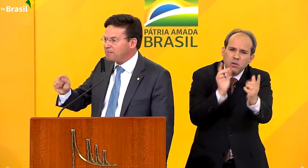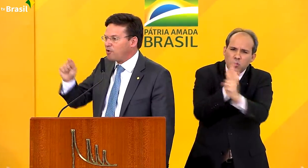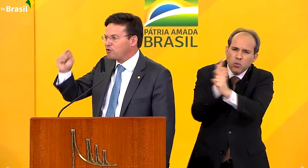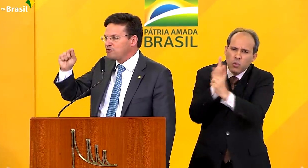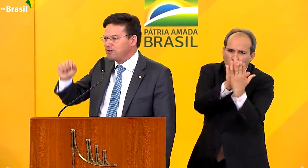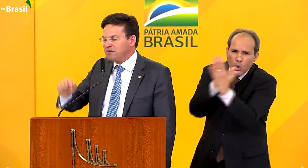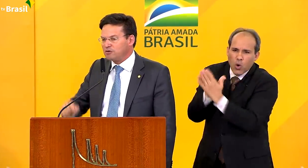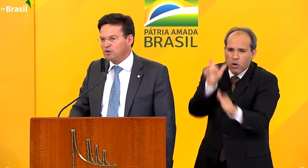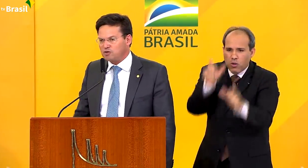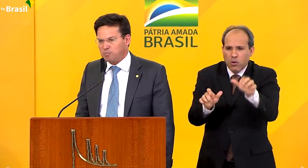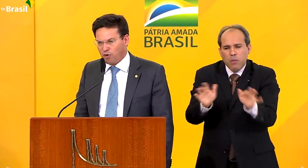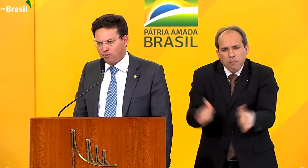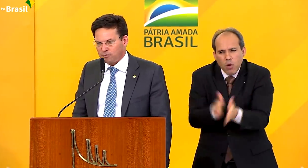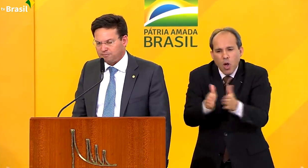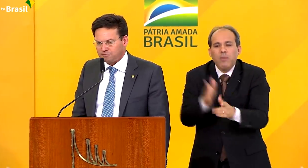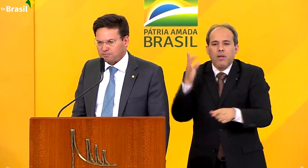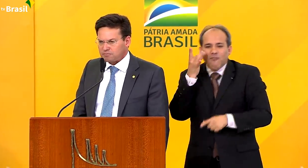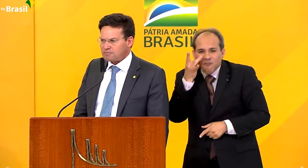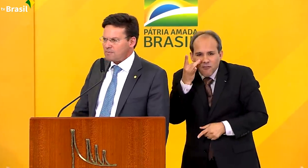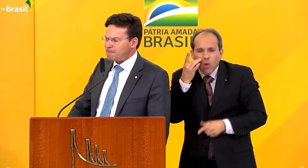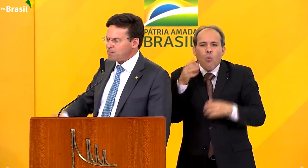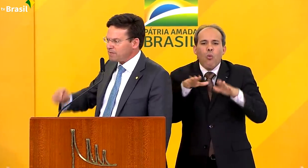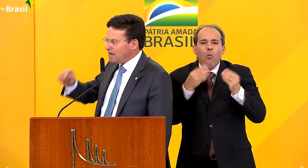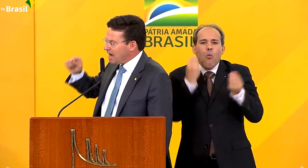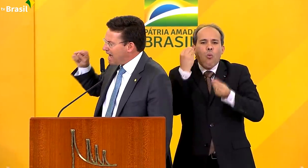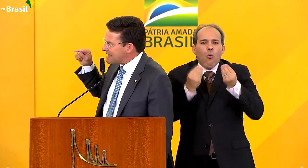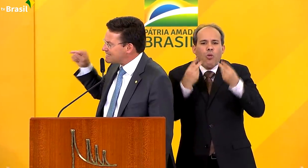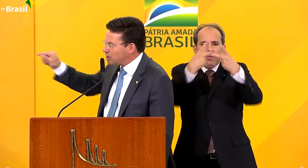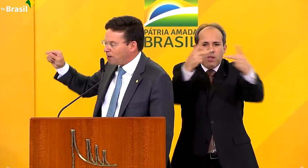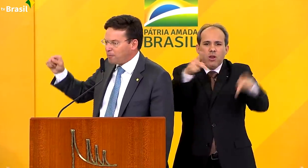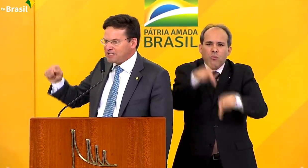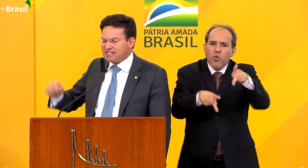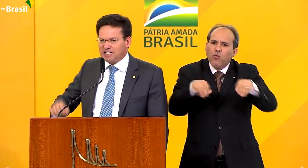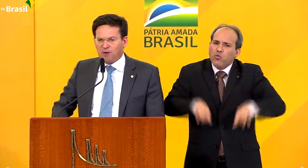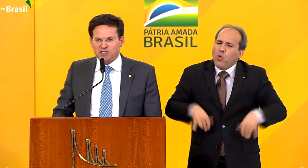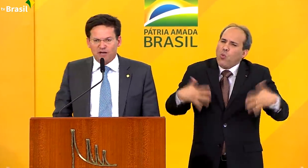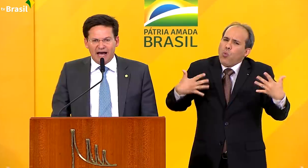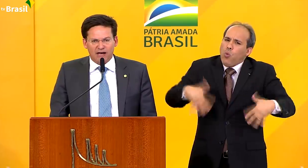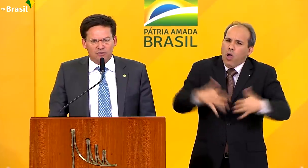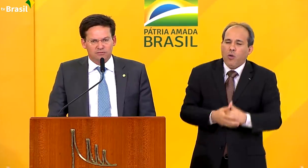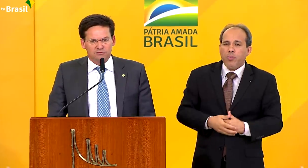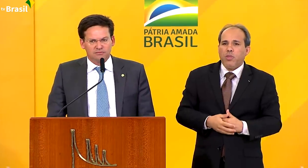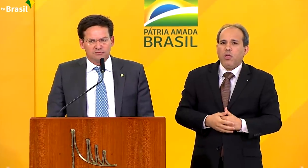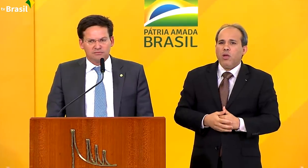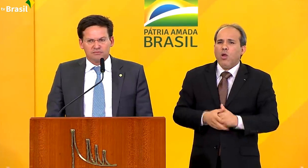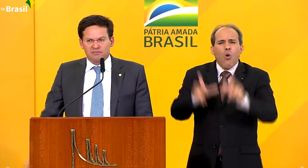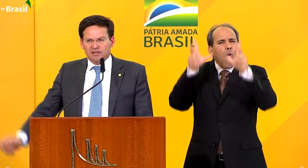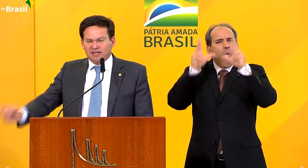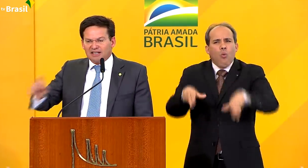e sabe qual o sofrimento do nosso povo. assim como o presidente Bolsonaro,